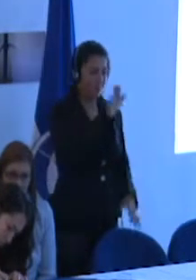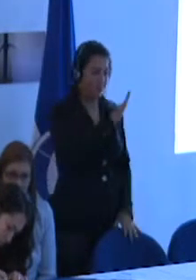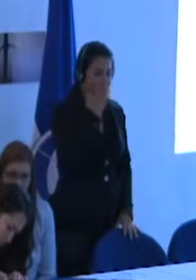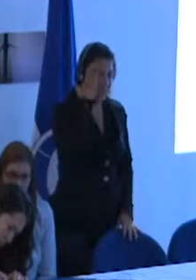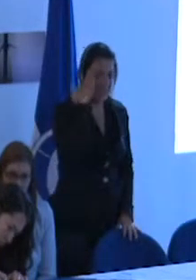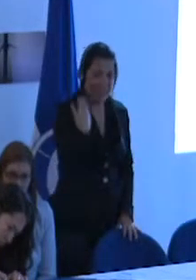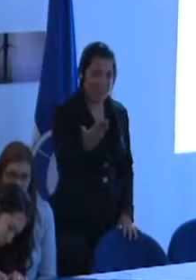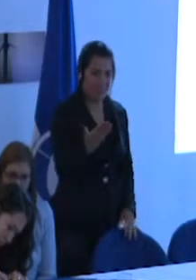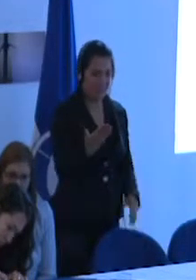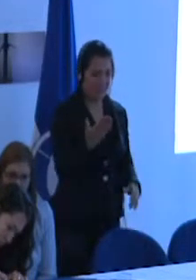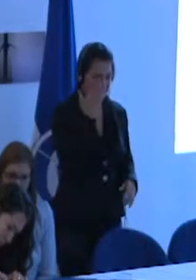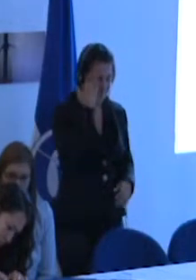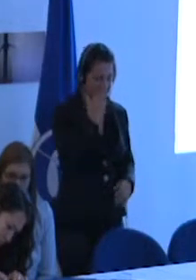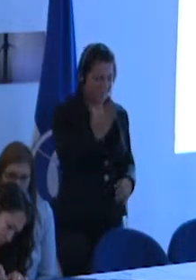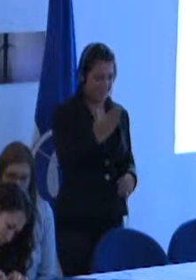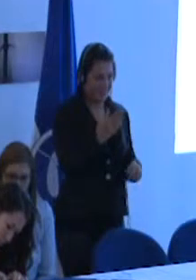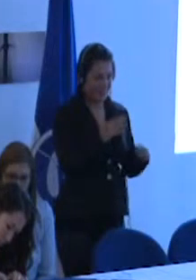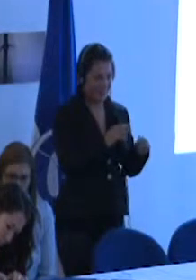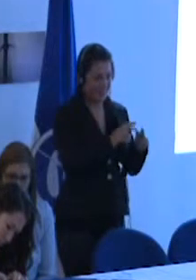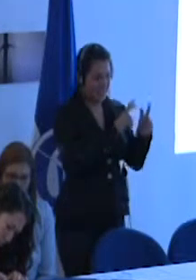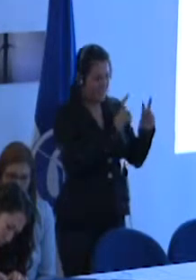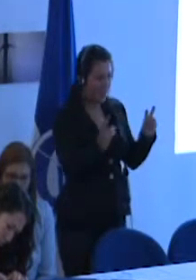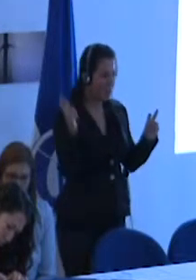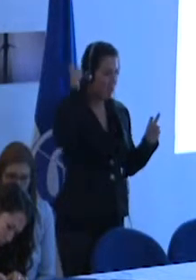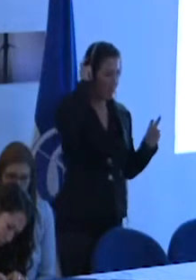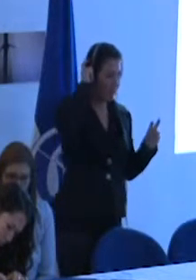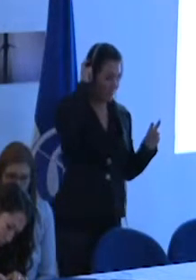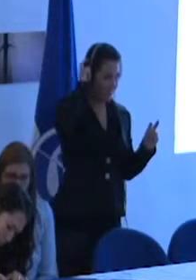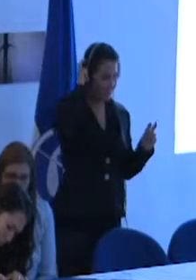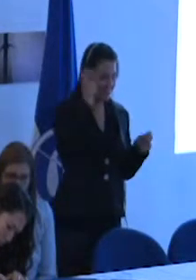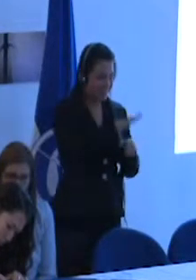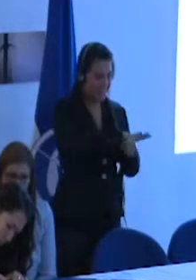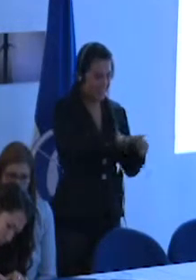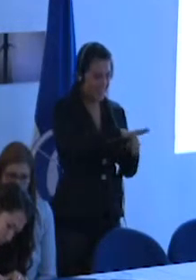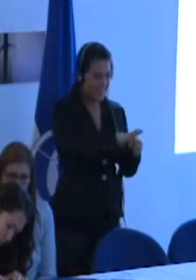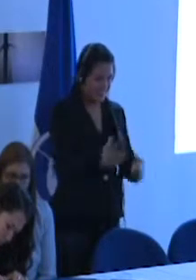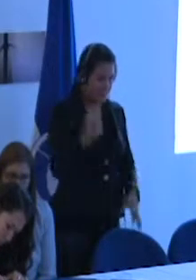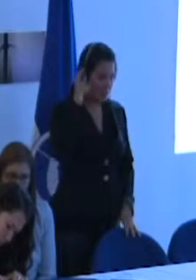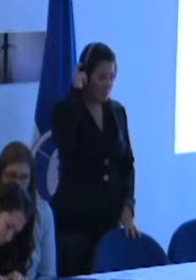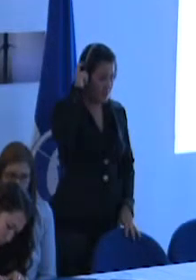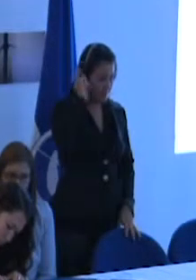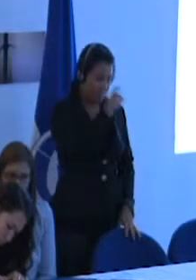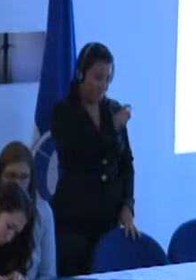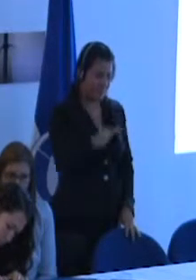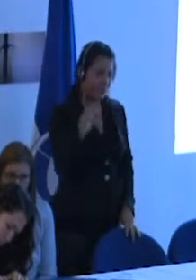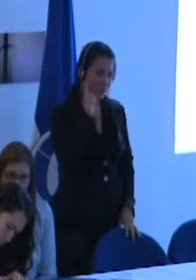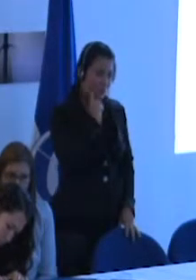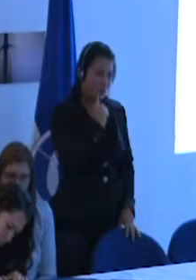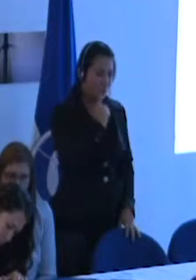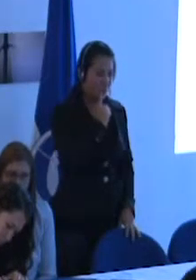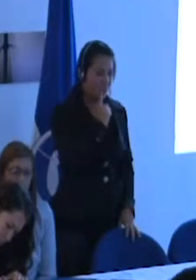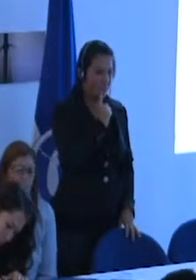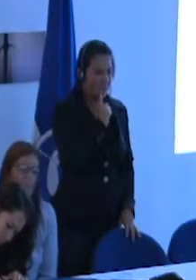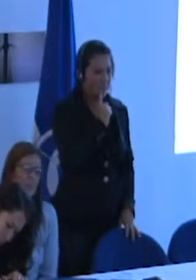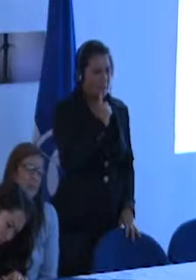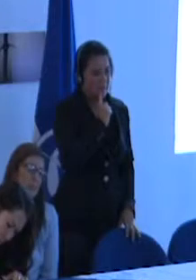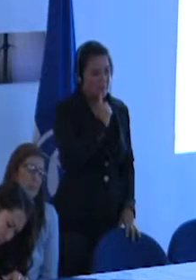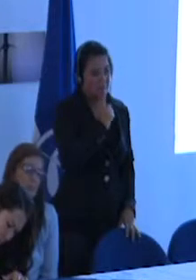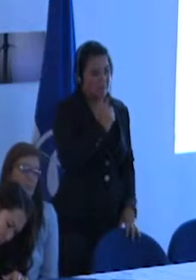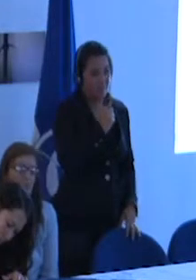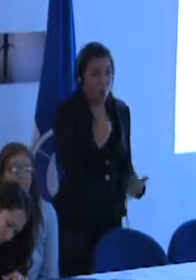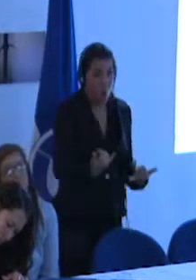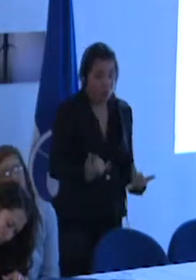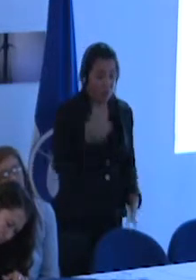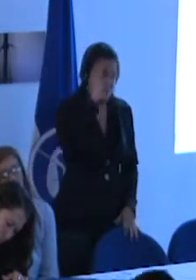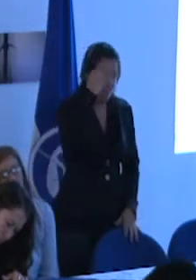que la cuestión de los implantes cocleares para los sordes es de